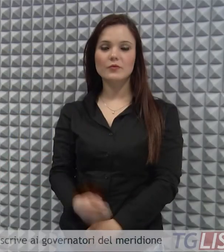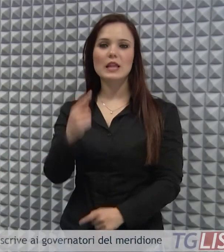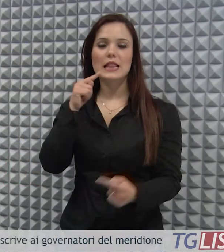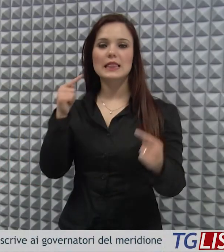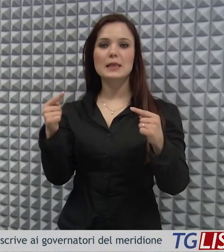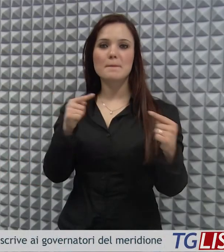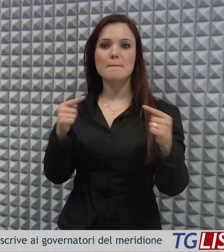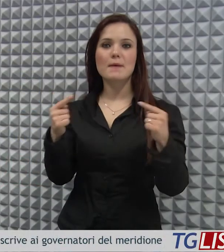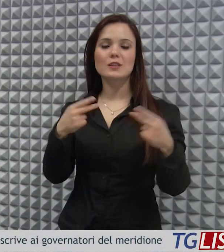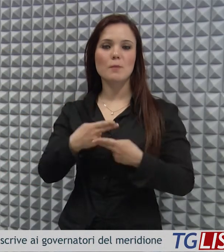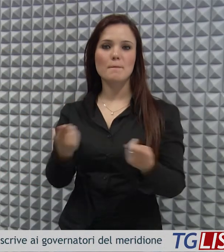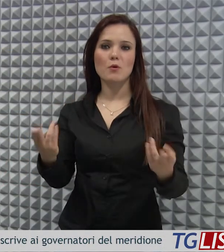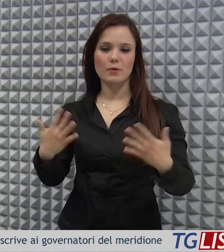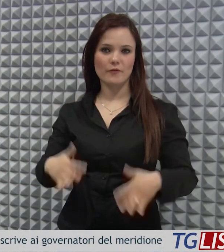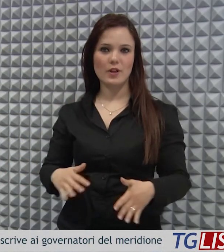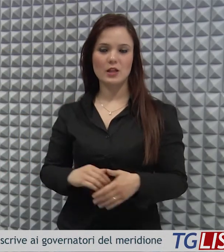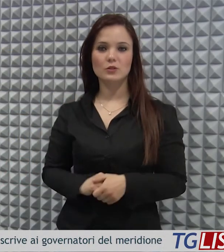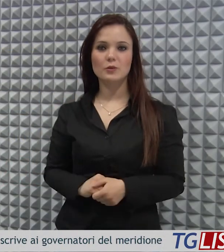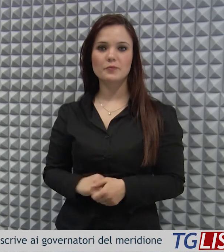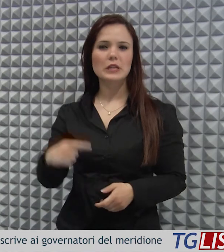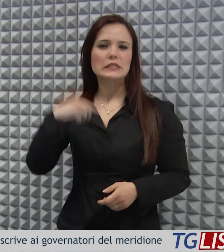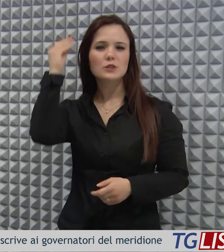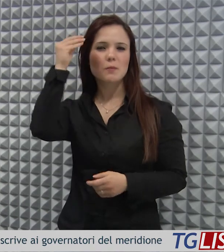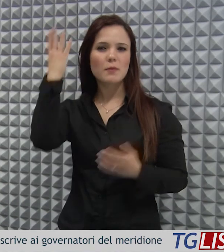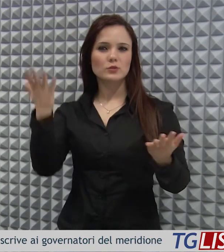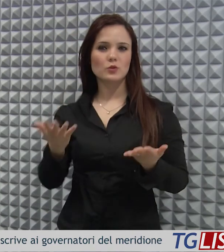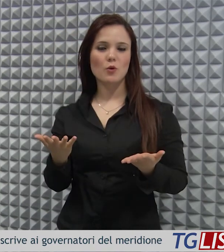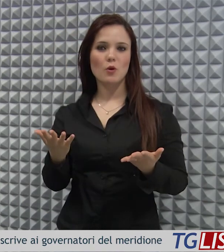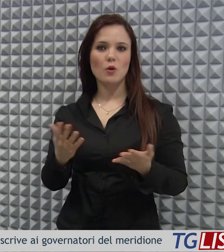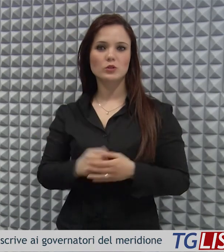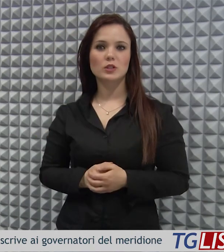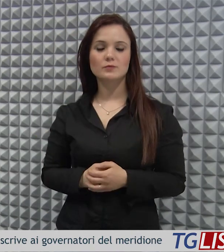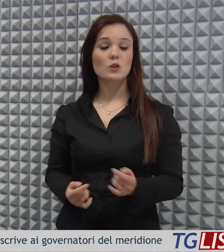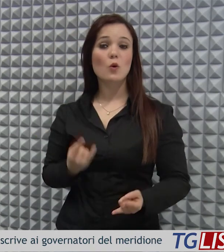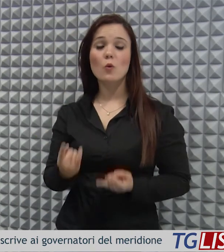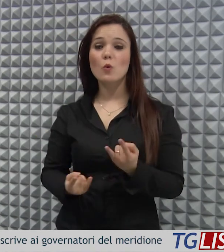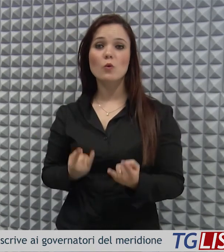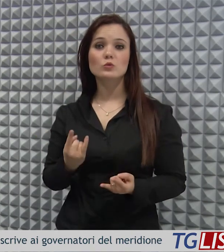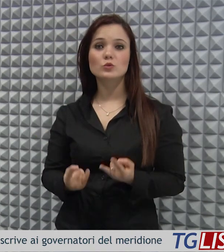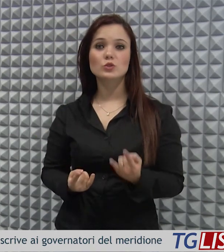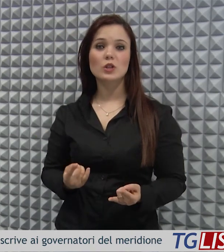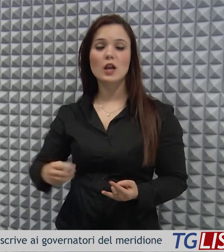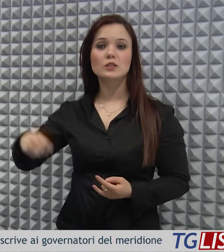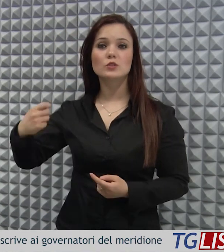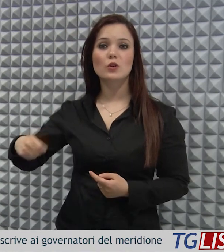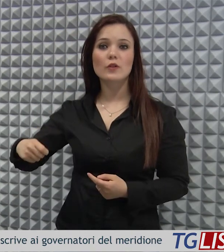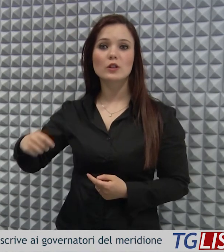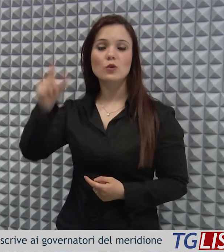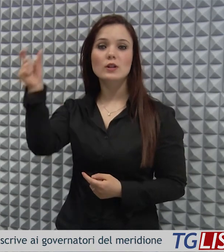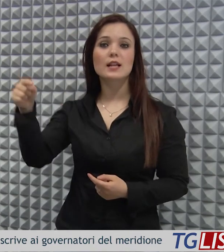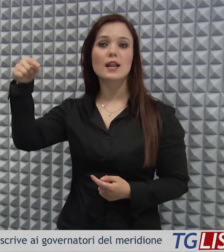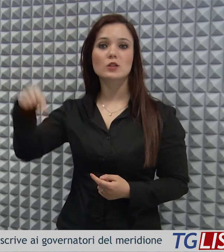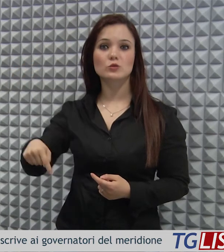Alla luce del dibattito pubblico di questi giorni ritengo quanto mai urgente che i